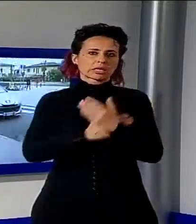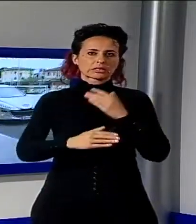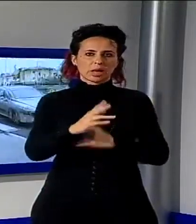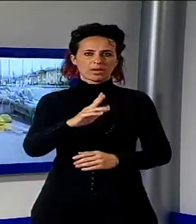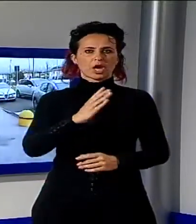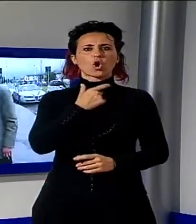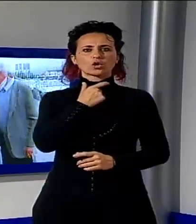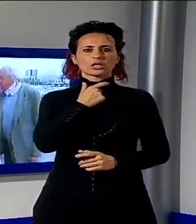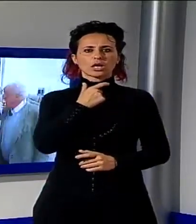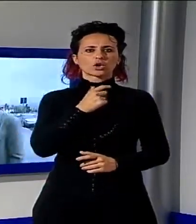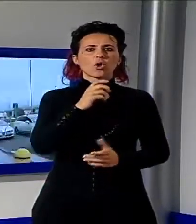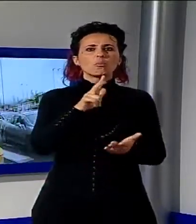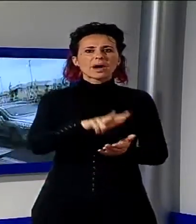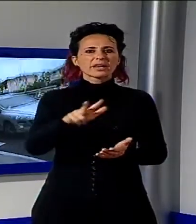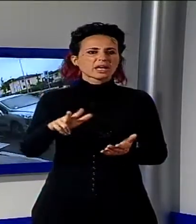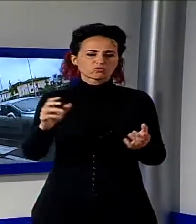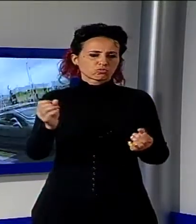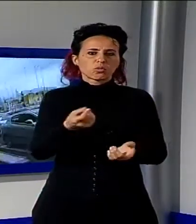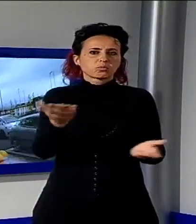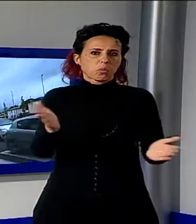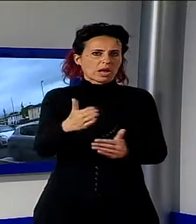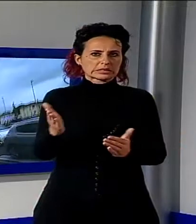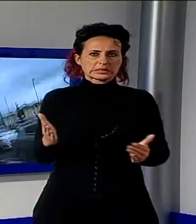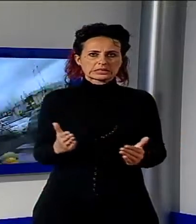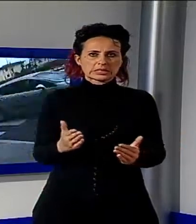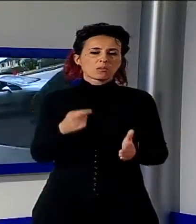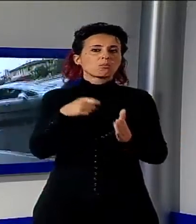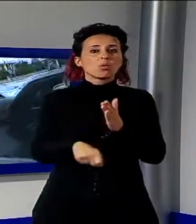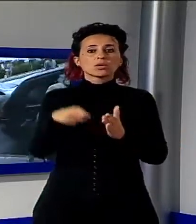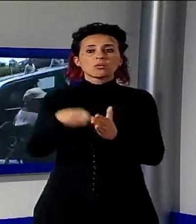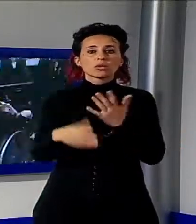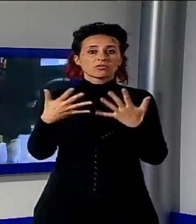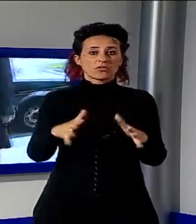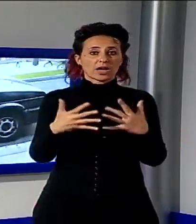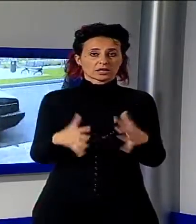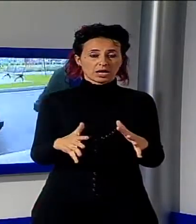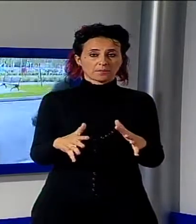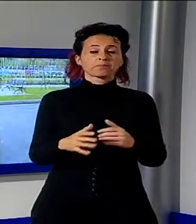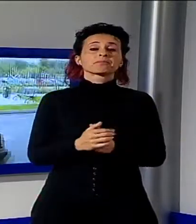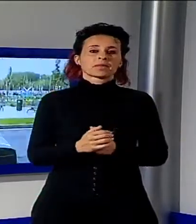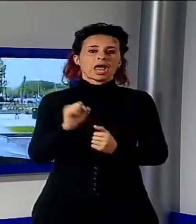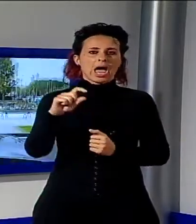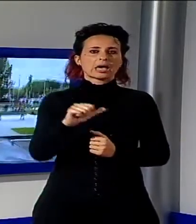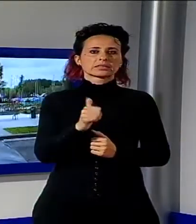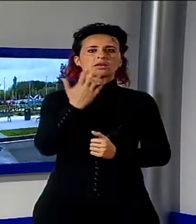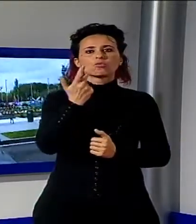scarso senso civico dei disabili, ma alla mancanza di chiare indicazioni. Su questo punto la ASL sembra intenzionata ad agire.